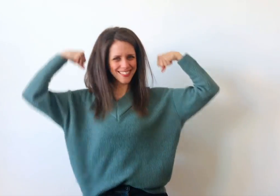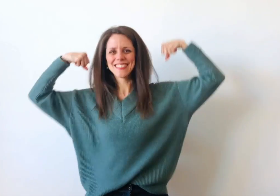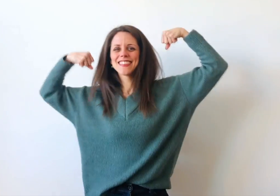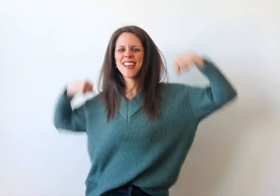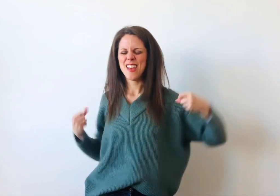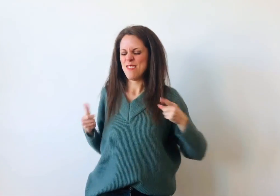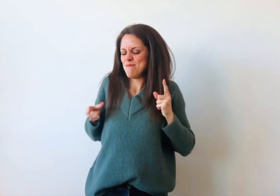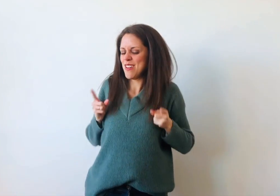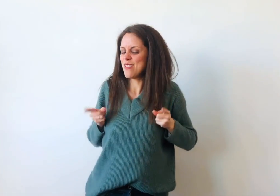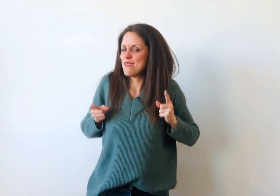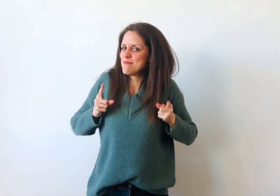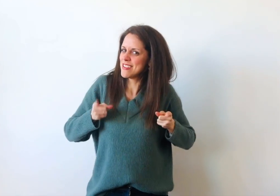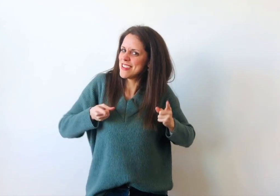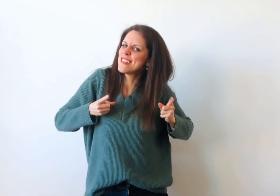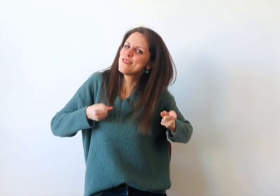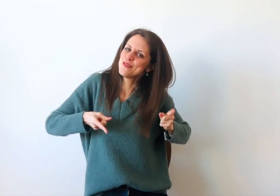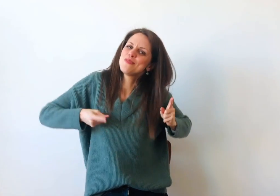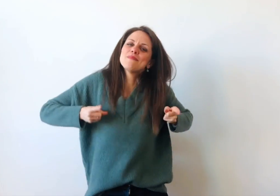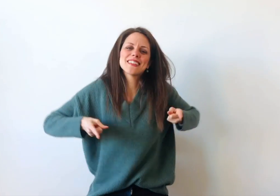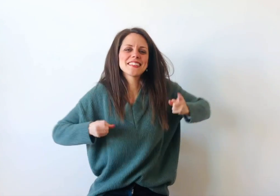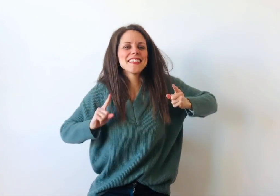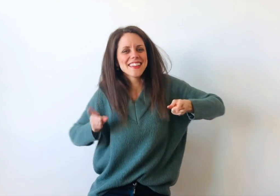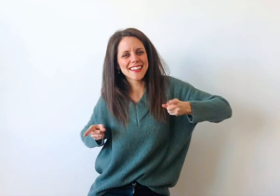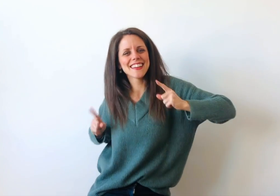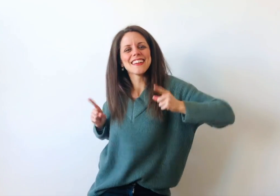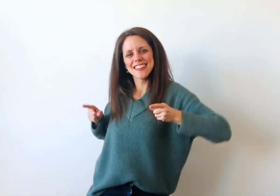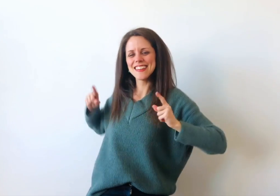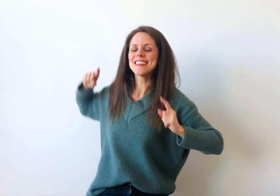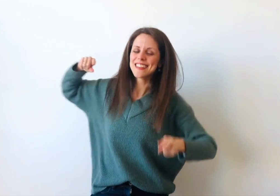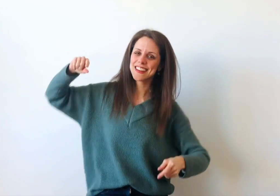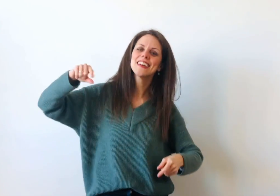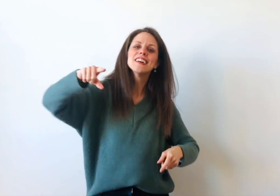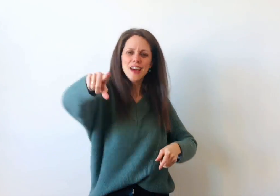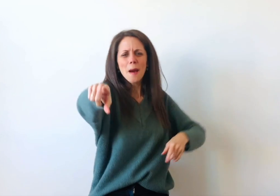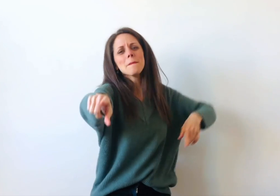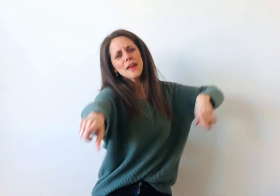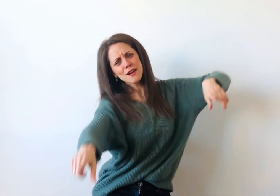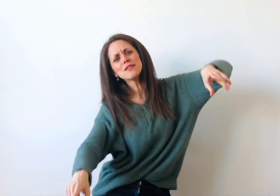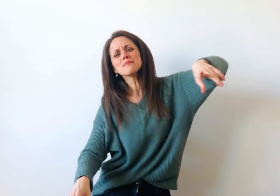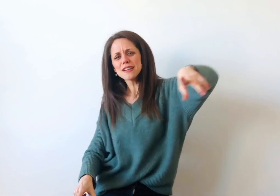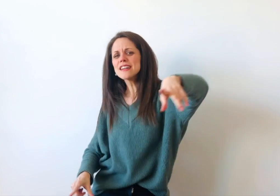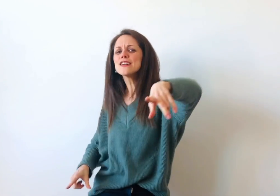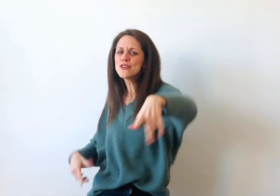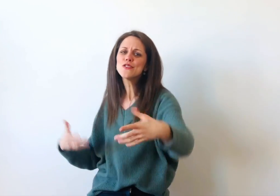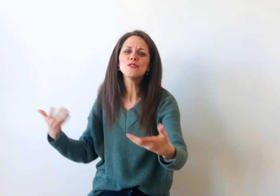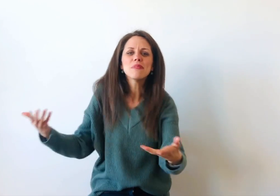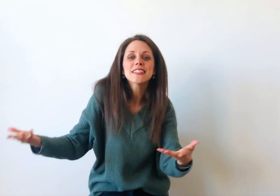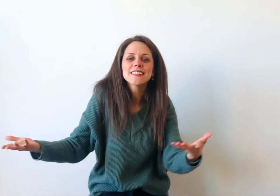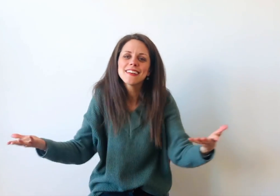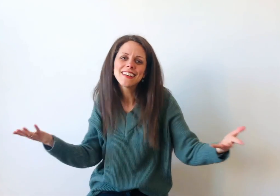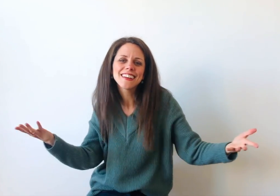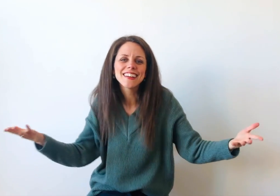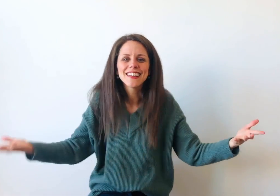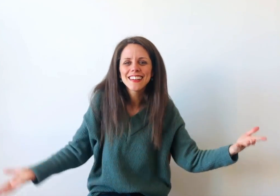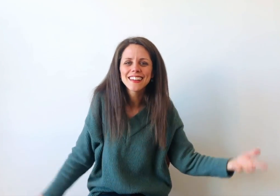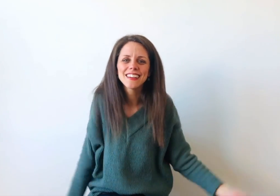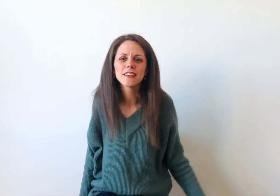Mel amigo, basta crer Mel amigo, basta crer